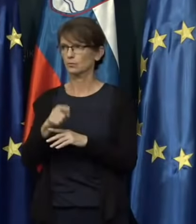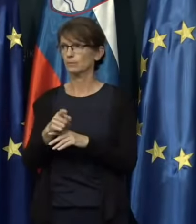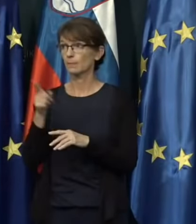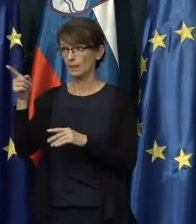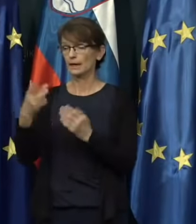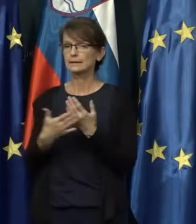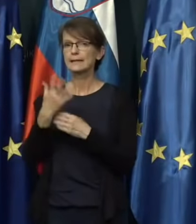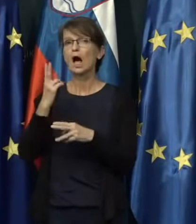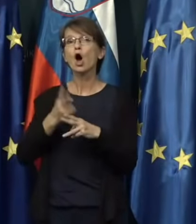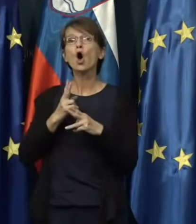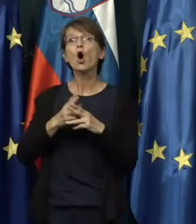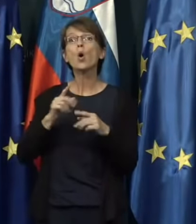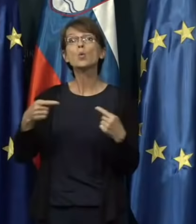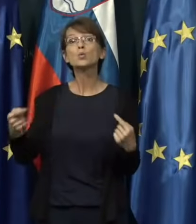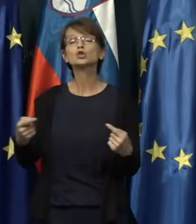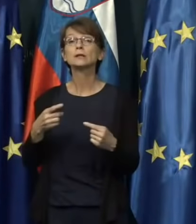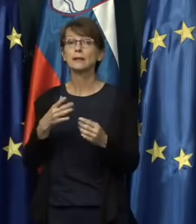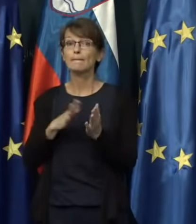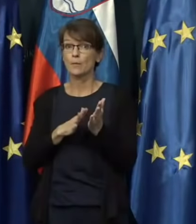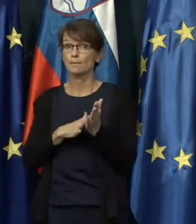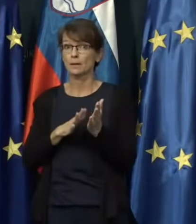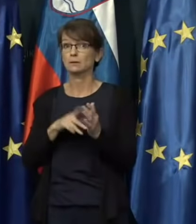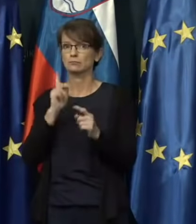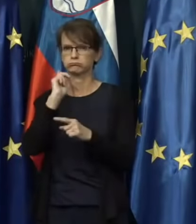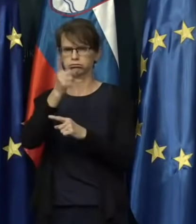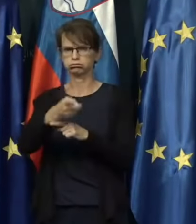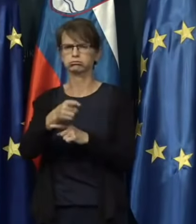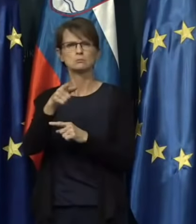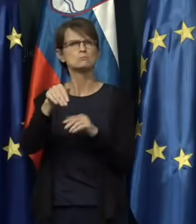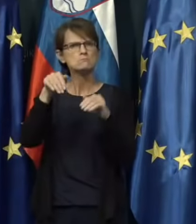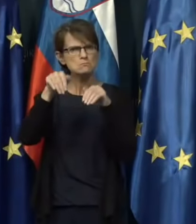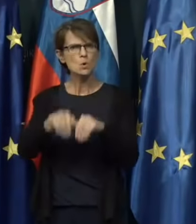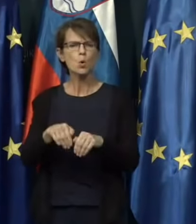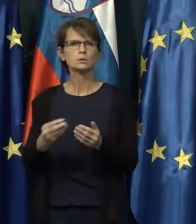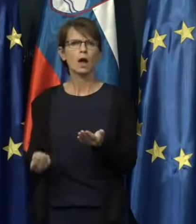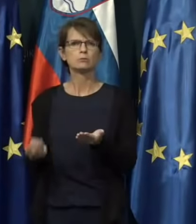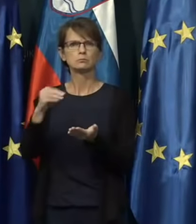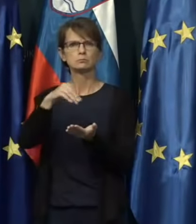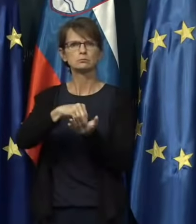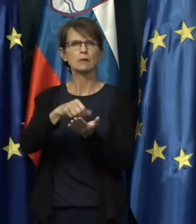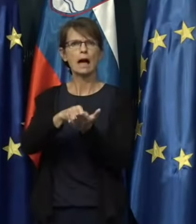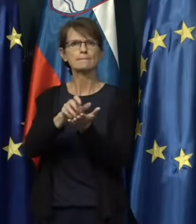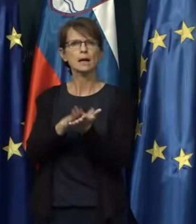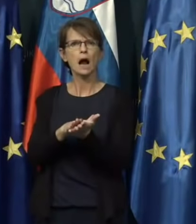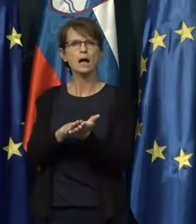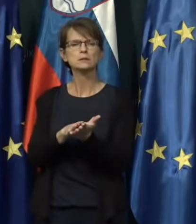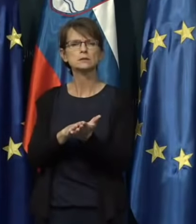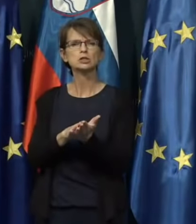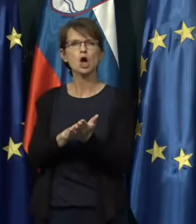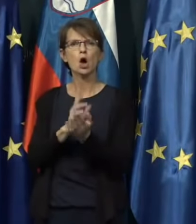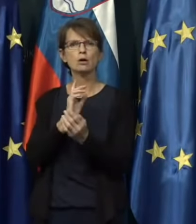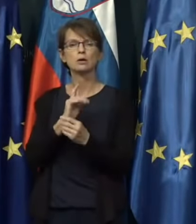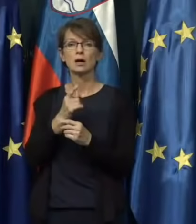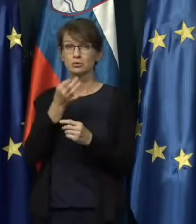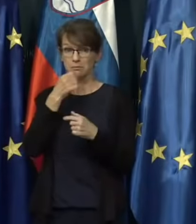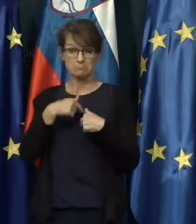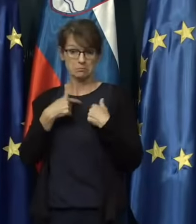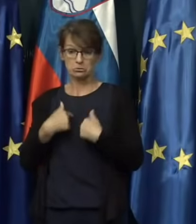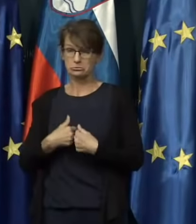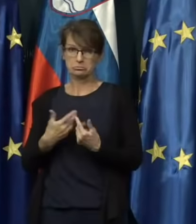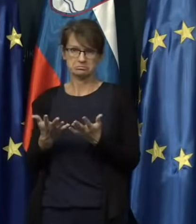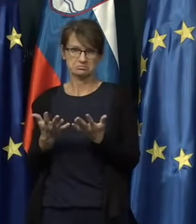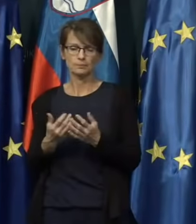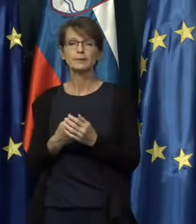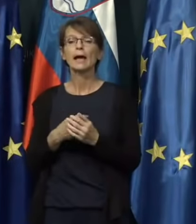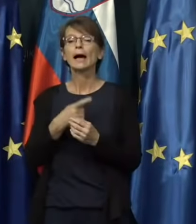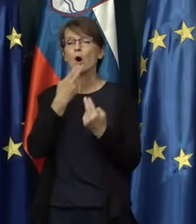to pomenilo, da bi bili pa oni, v bistvu, bi bilo odrejeno, naloženo, da si naložijo takšno aplikacijo. To